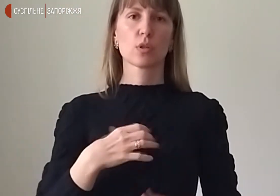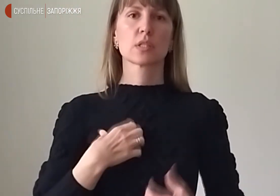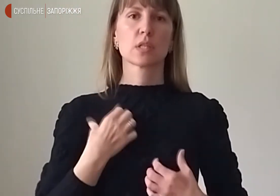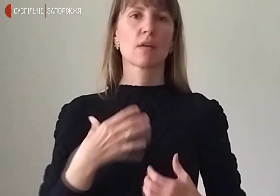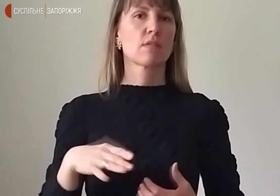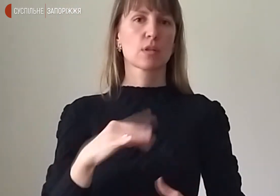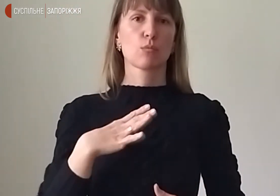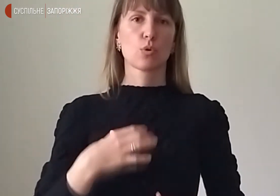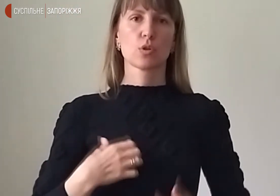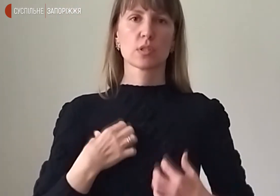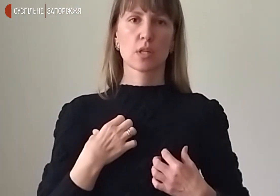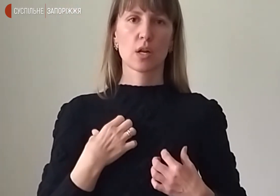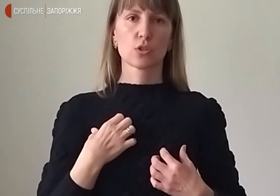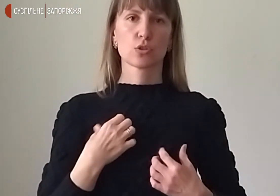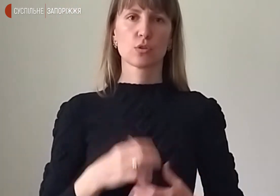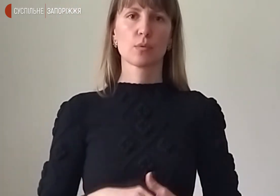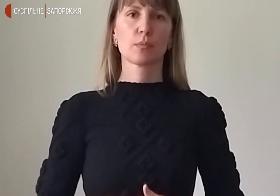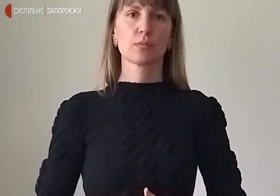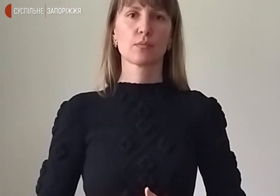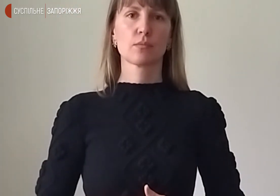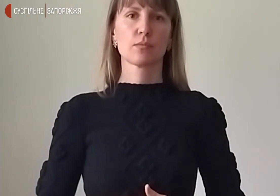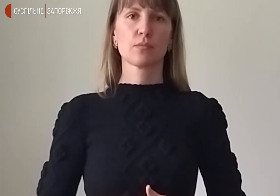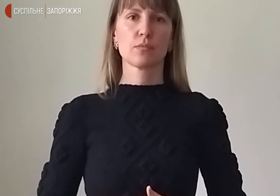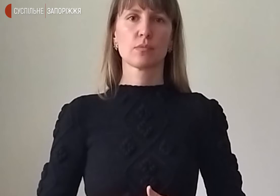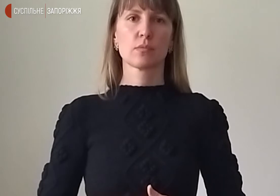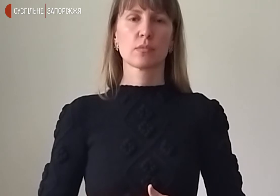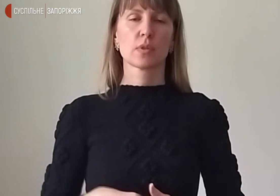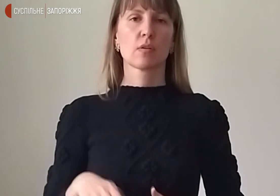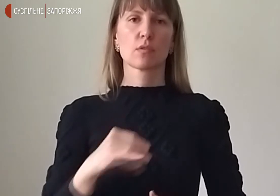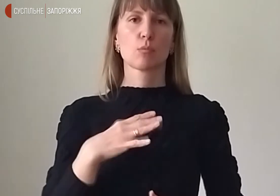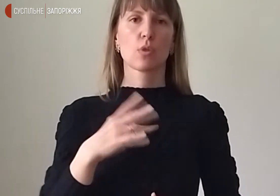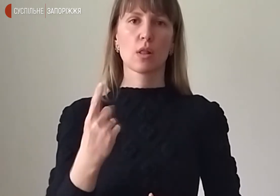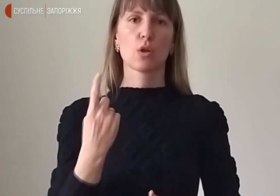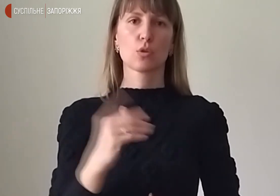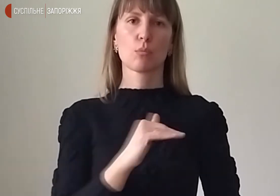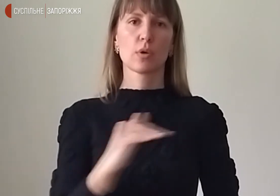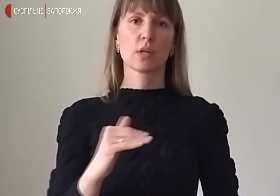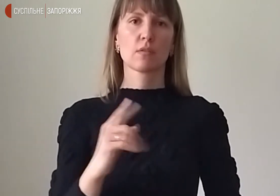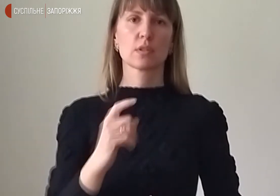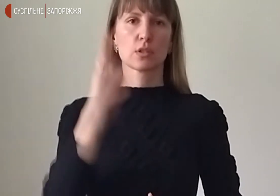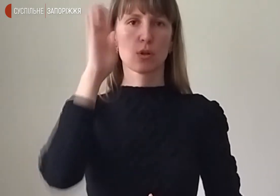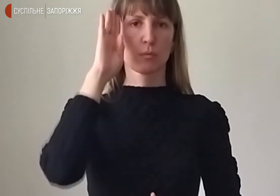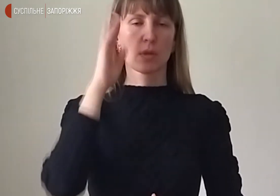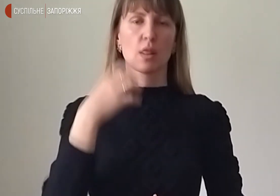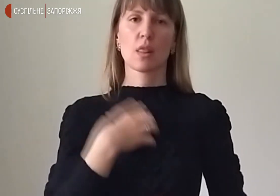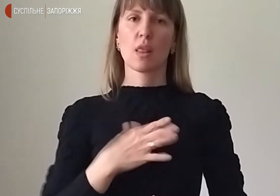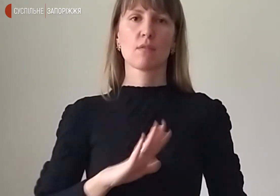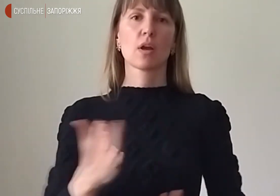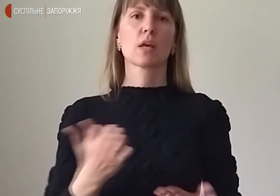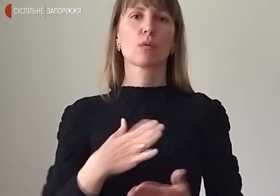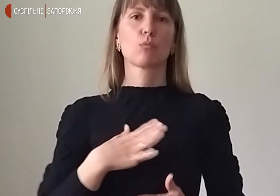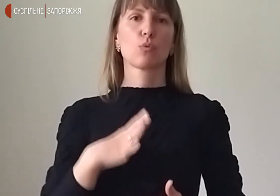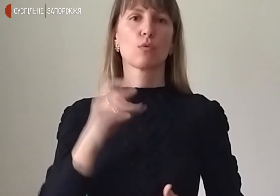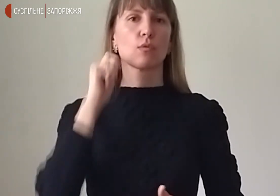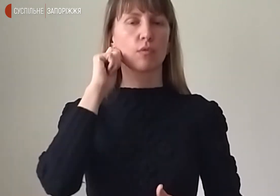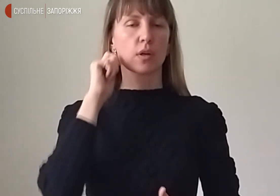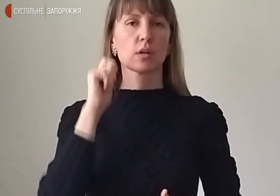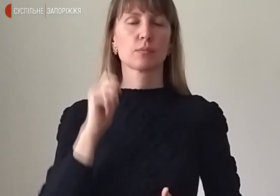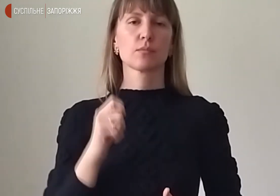всім було страшно. Всі ми були на одному рівні з хлопцями, неважно, котрий був вік. Тобто, якщо